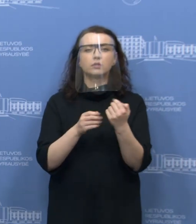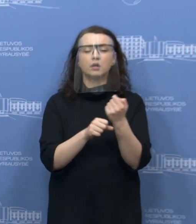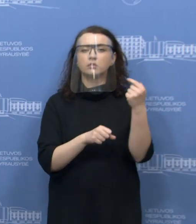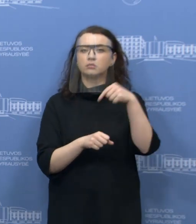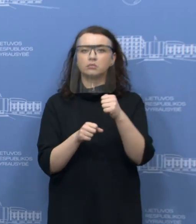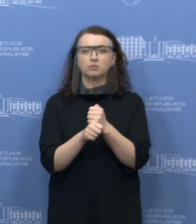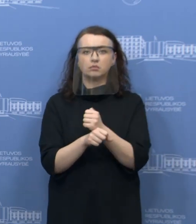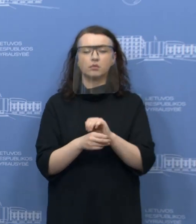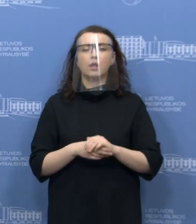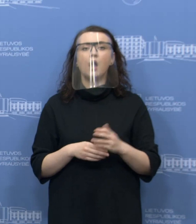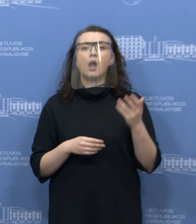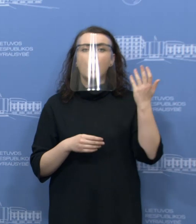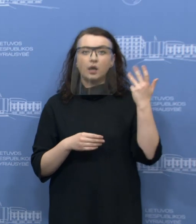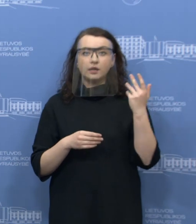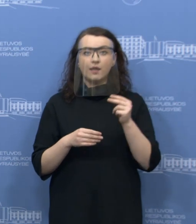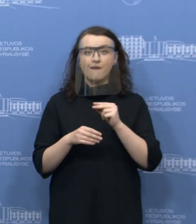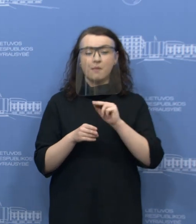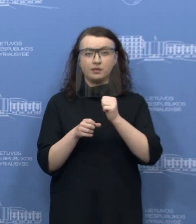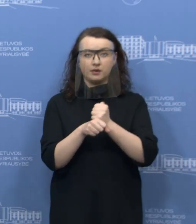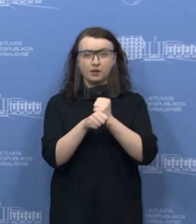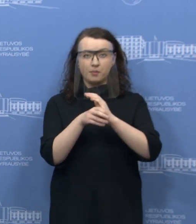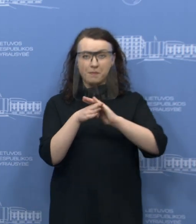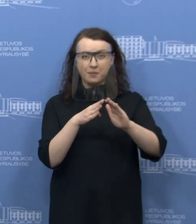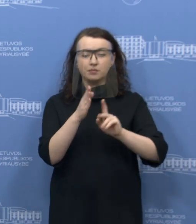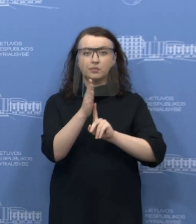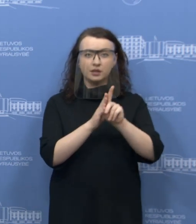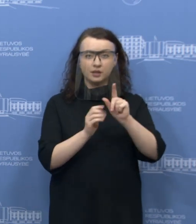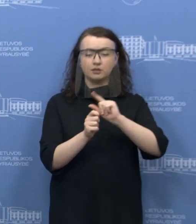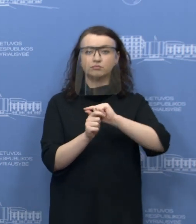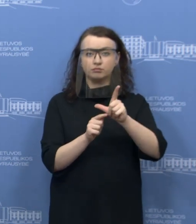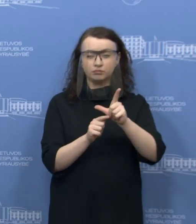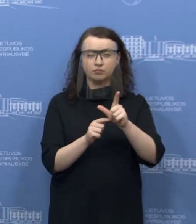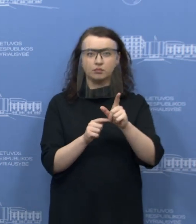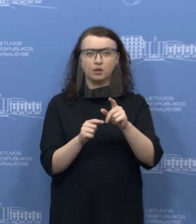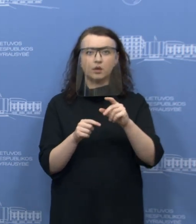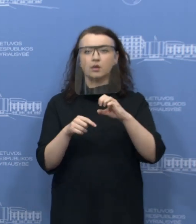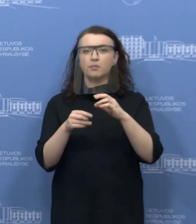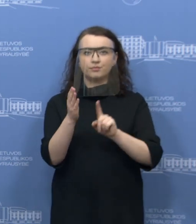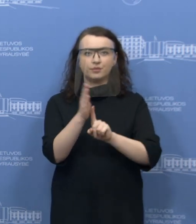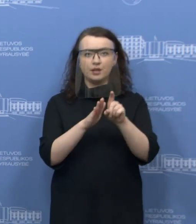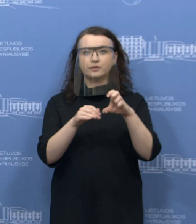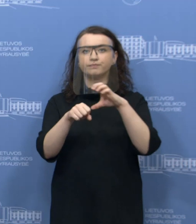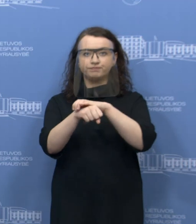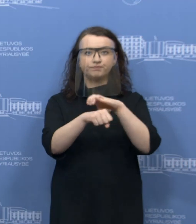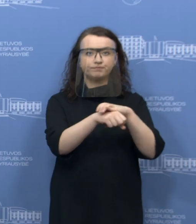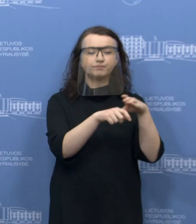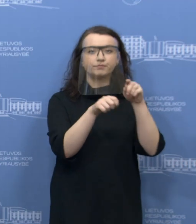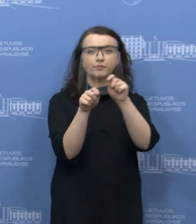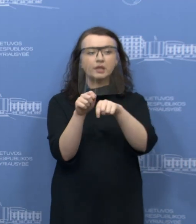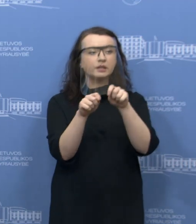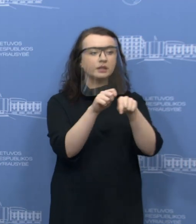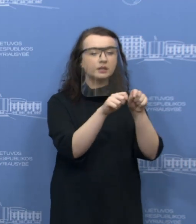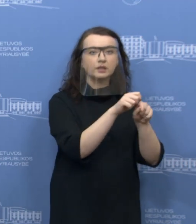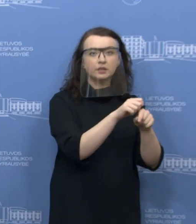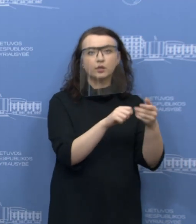karščiavimo klinikos įsibėgės, kai mes galėsime daugiau sergančių įvairiomis ligomis ištirti, ar jiems